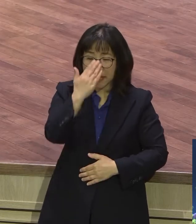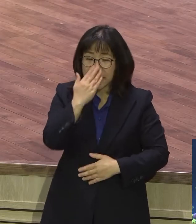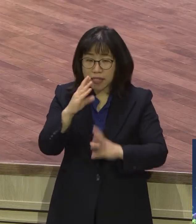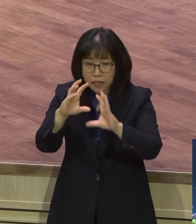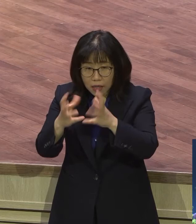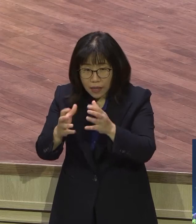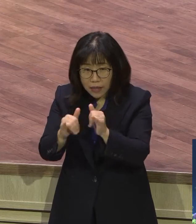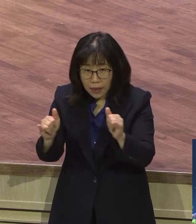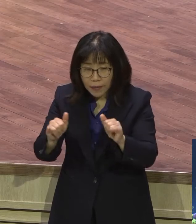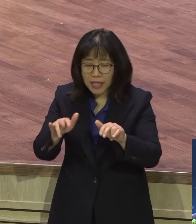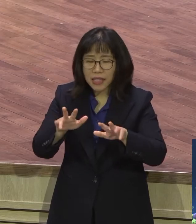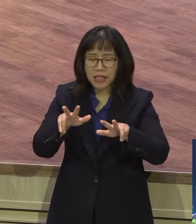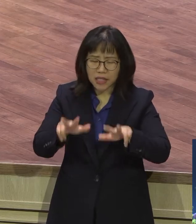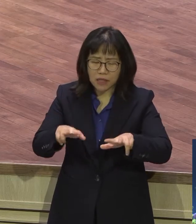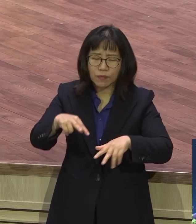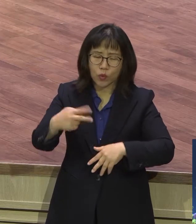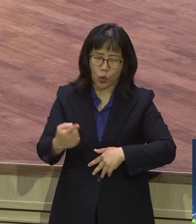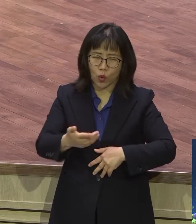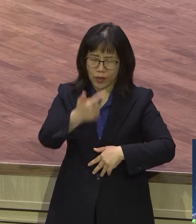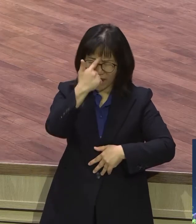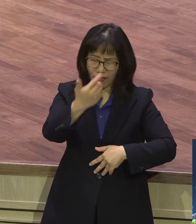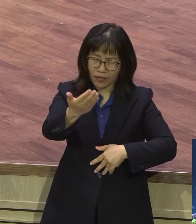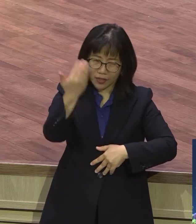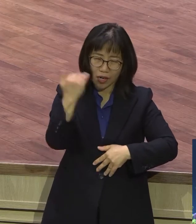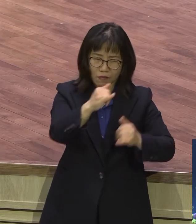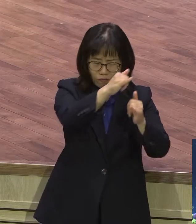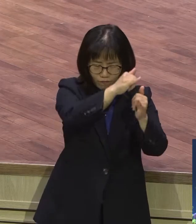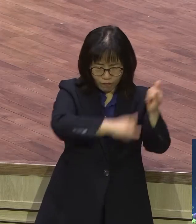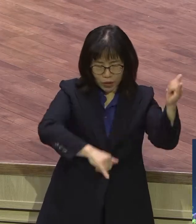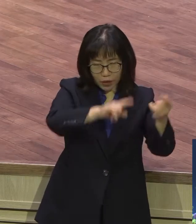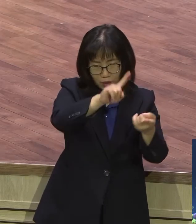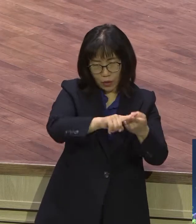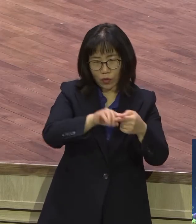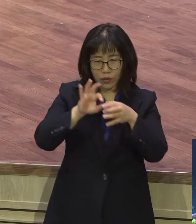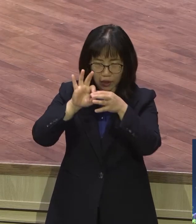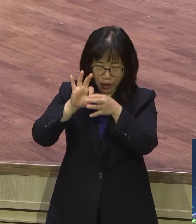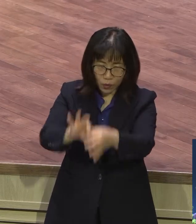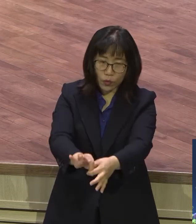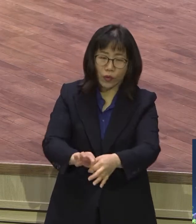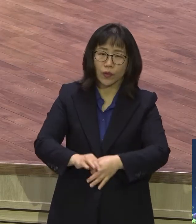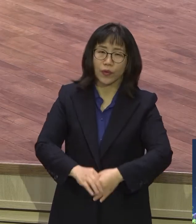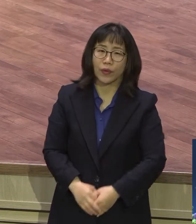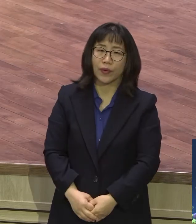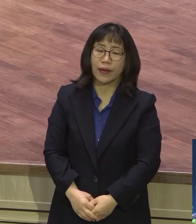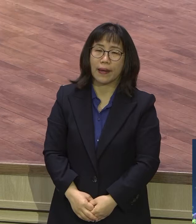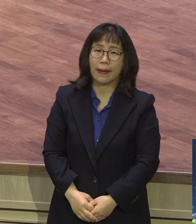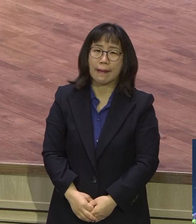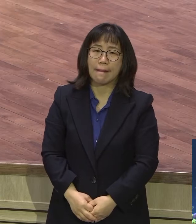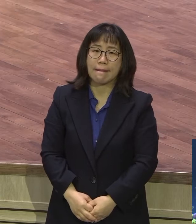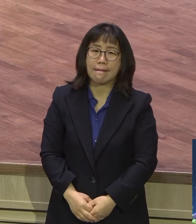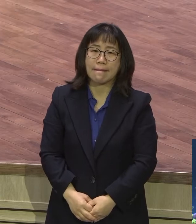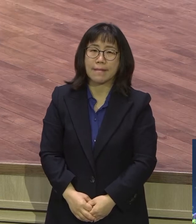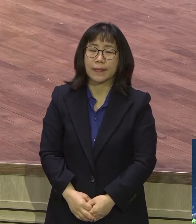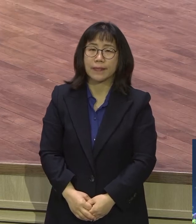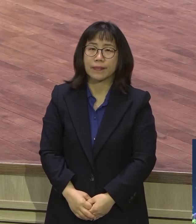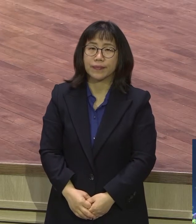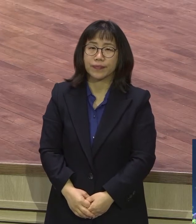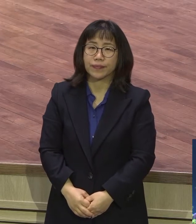세 절기 중심으로 살아요. 지금도. 수천 년 전부터 지금까지. 특별히 절기장이라고